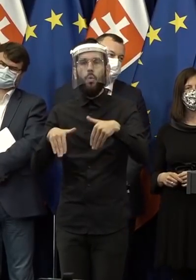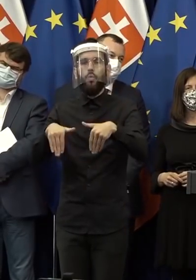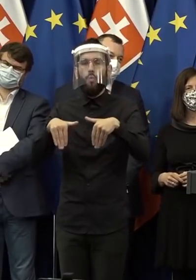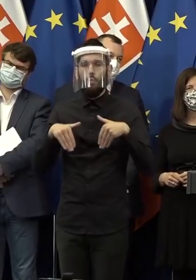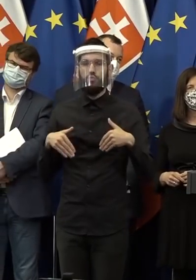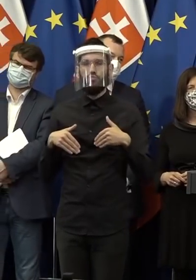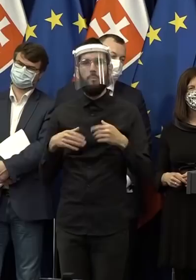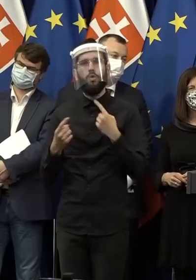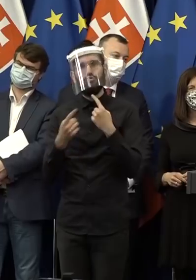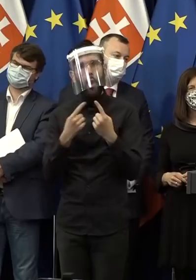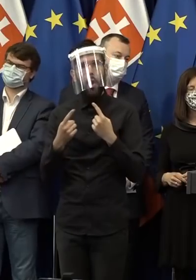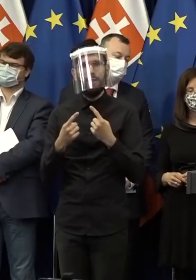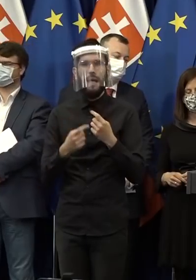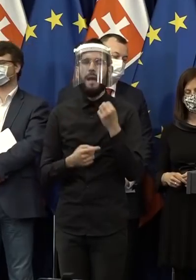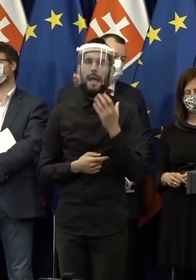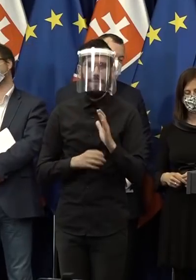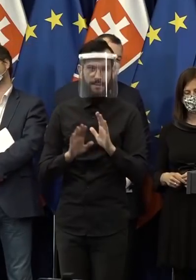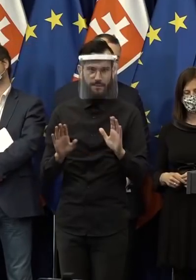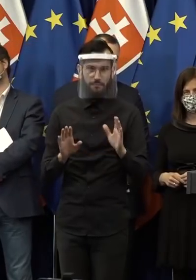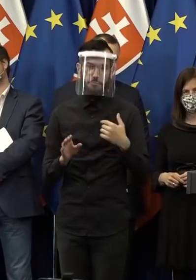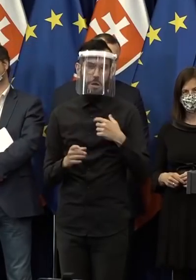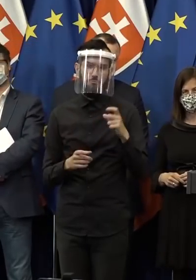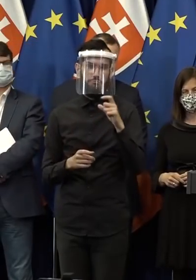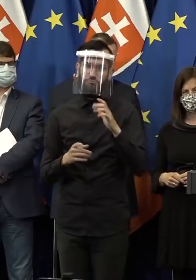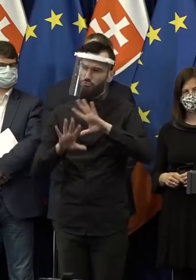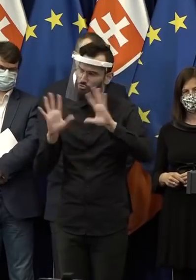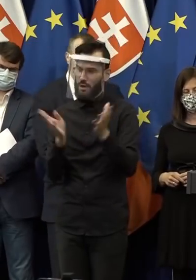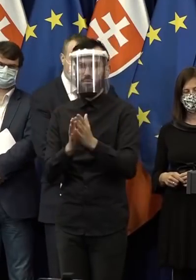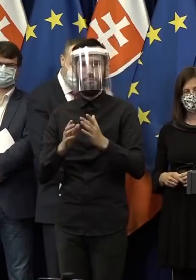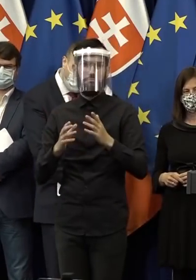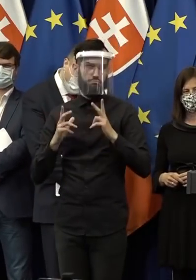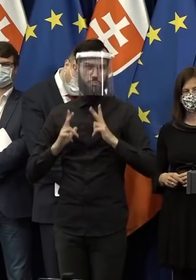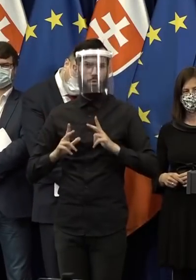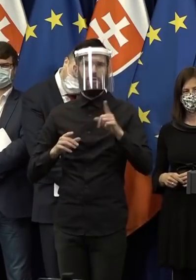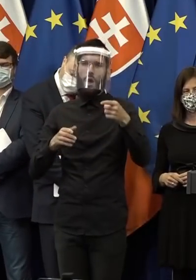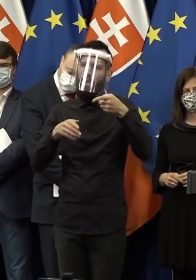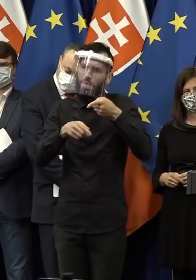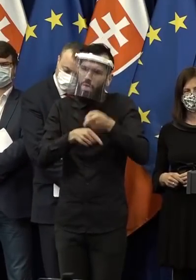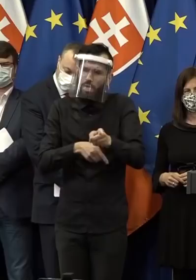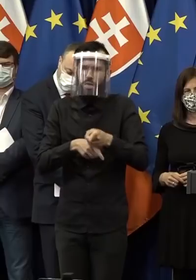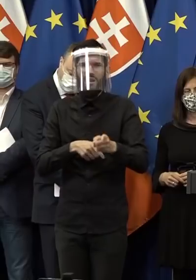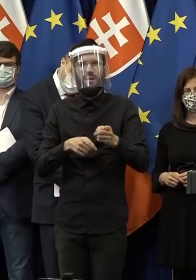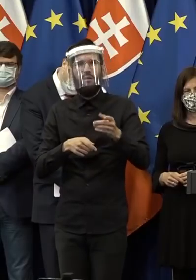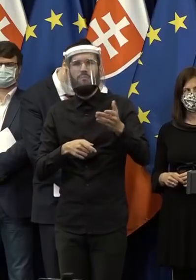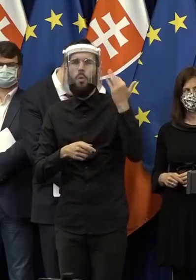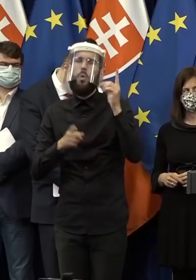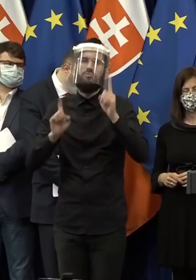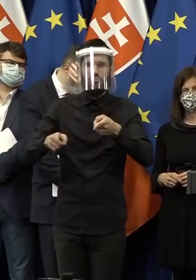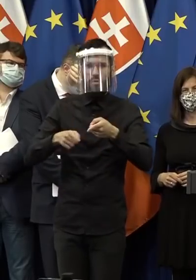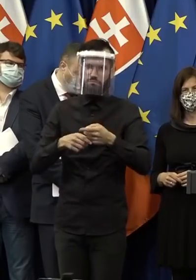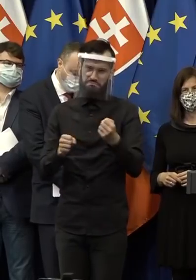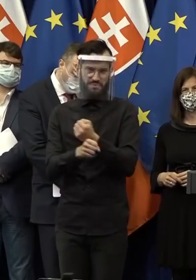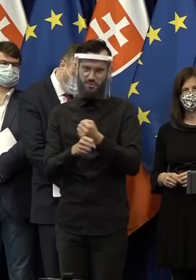sme všetci spokojní. Ja fakt nevidím dôvod, teraz sa začať rýpať v tom, čo bolo. Vidím o mnoho